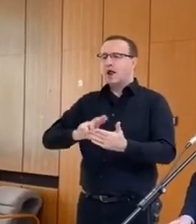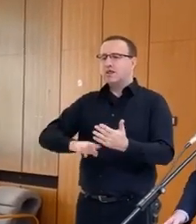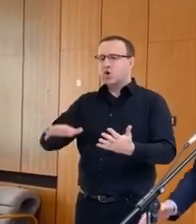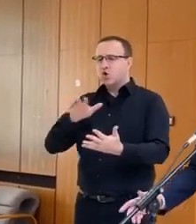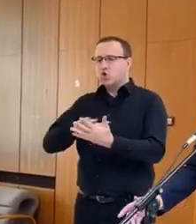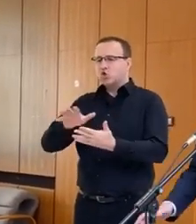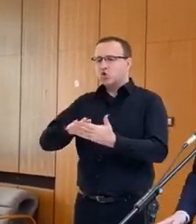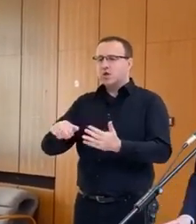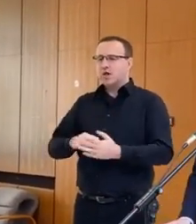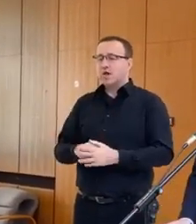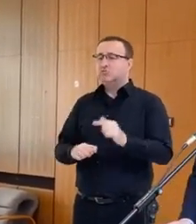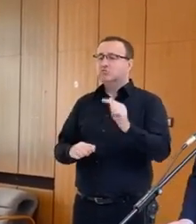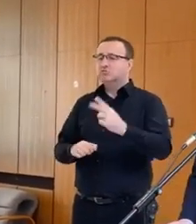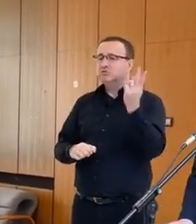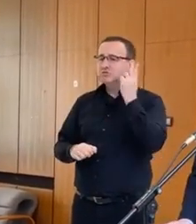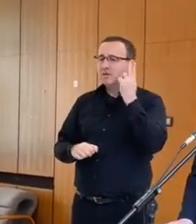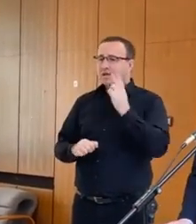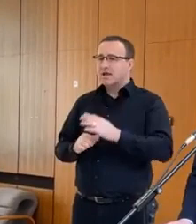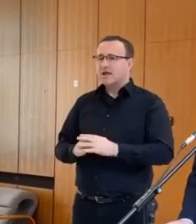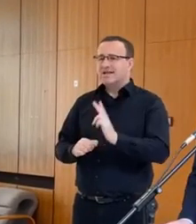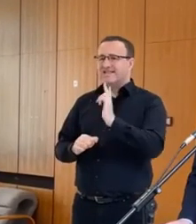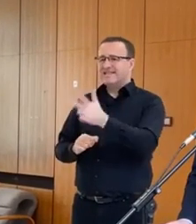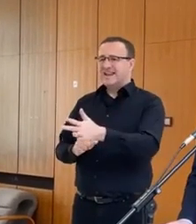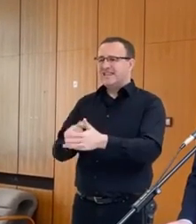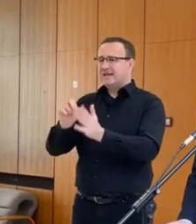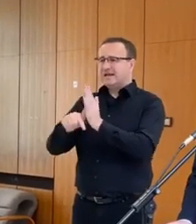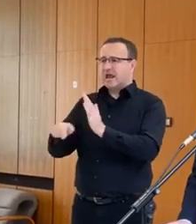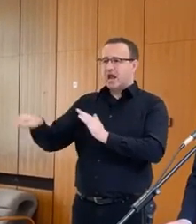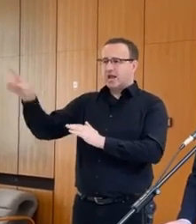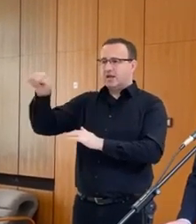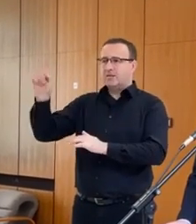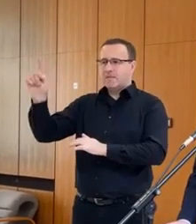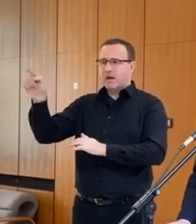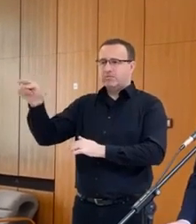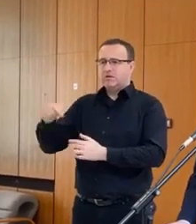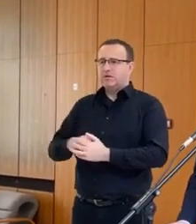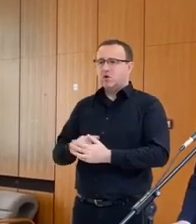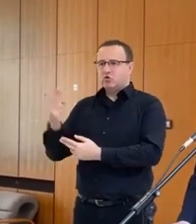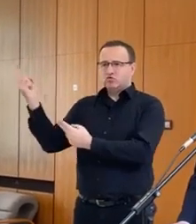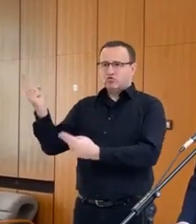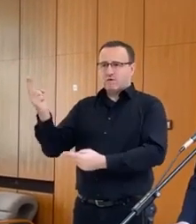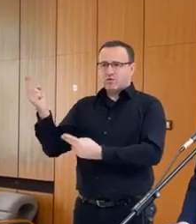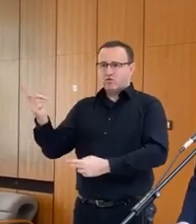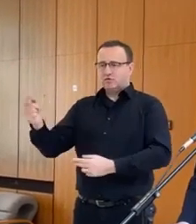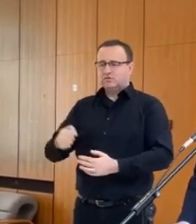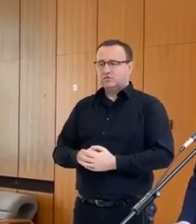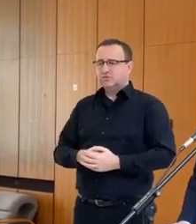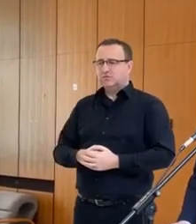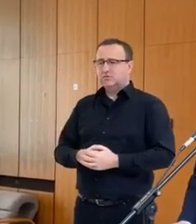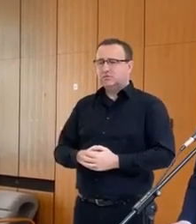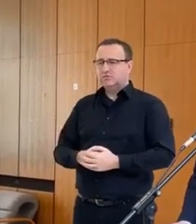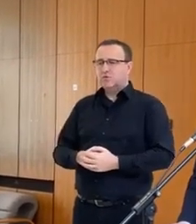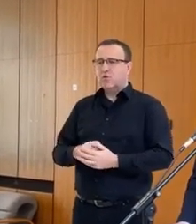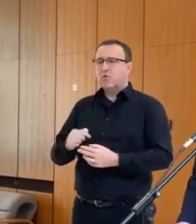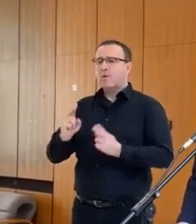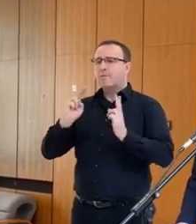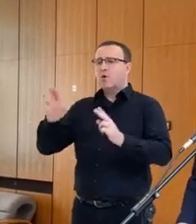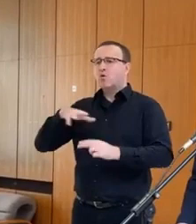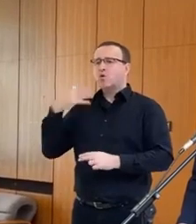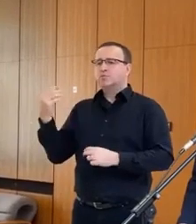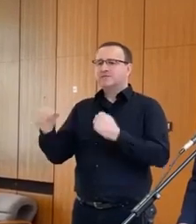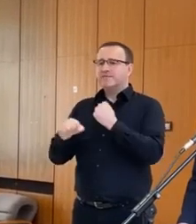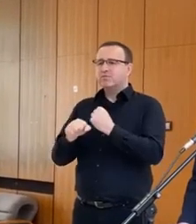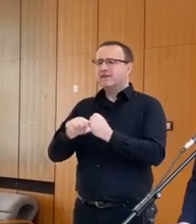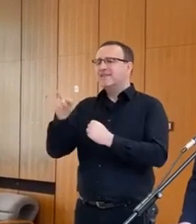kontrolách, teda že v tretej krajine, ktorá má byť dovozcom polnostarských produktov,